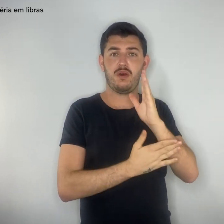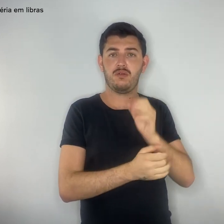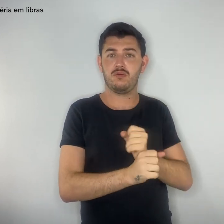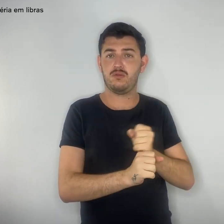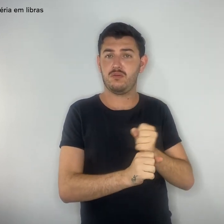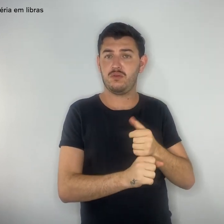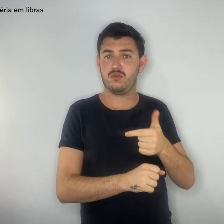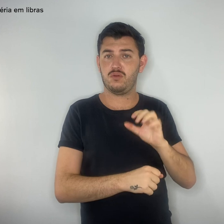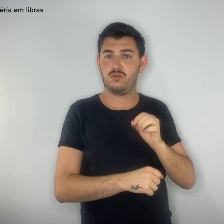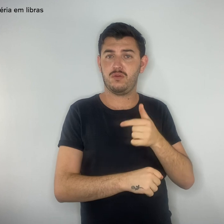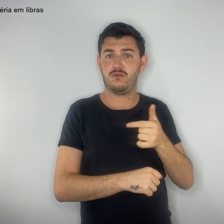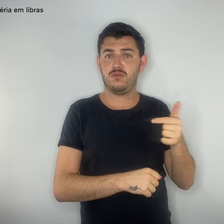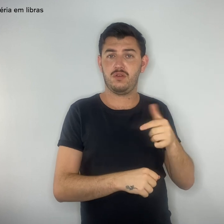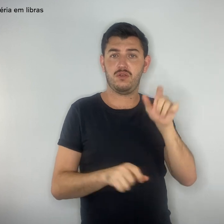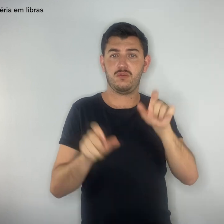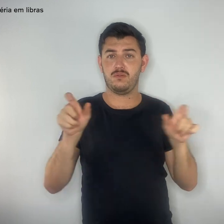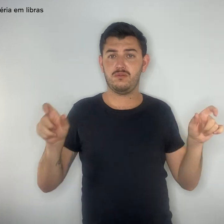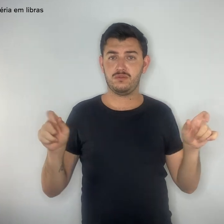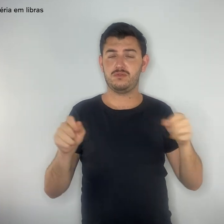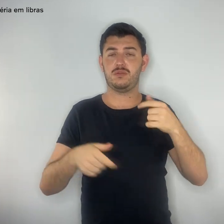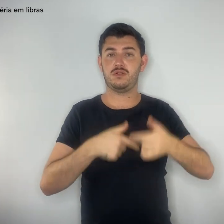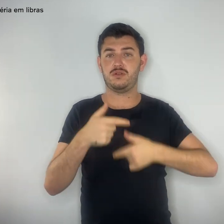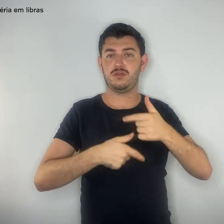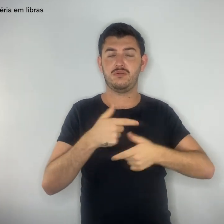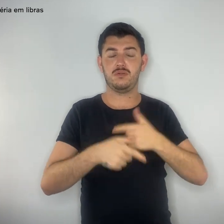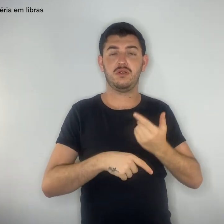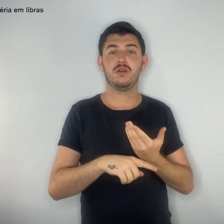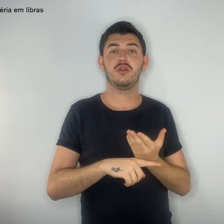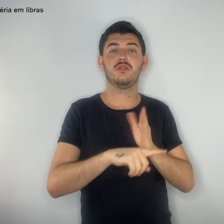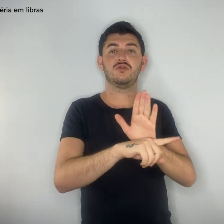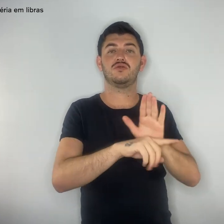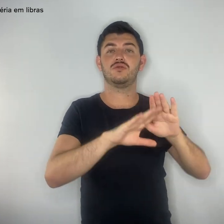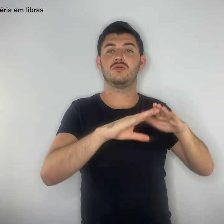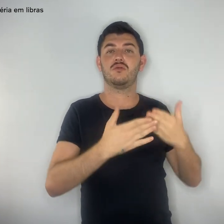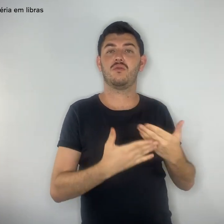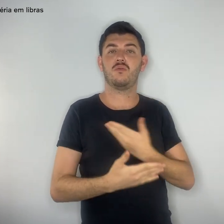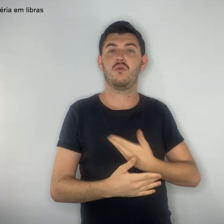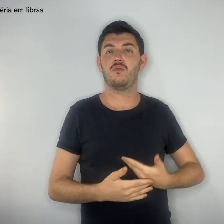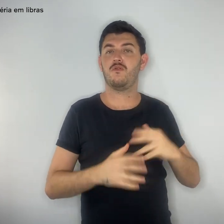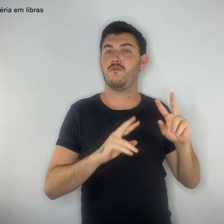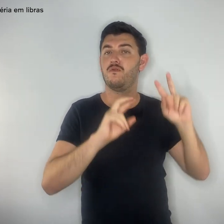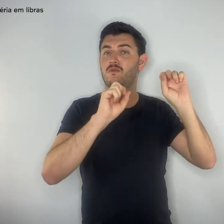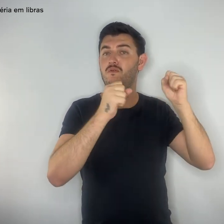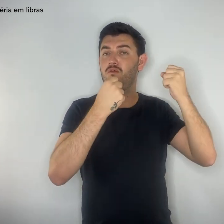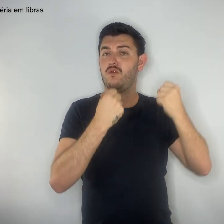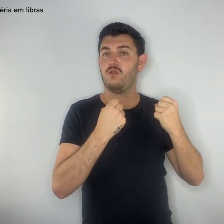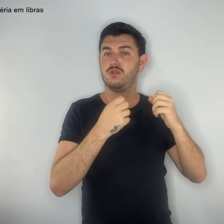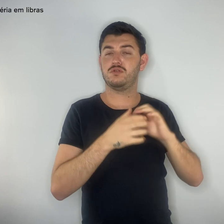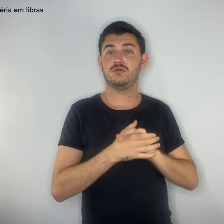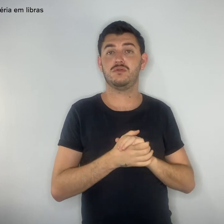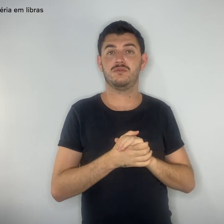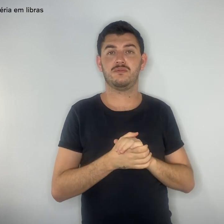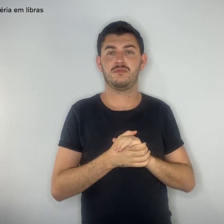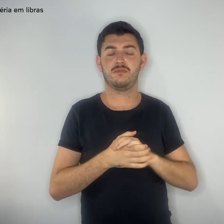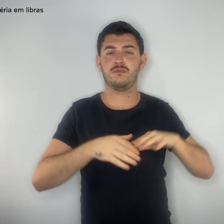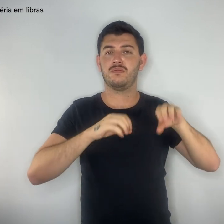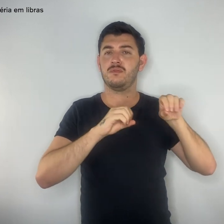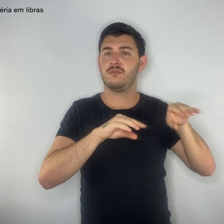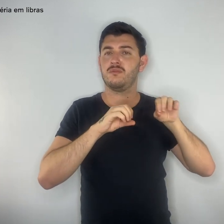do ensino para investir no futuro das